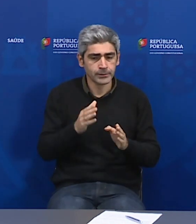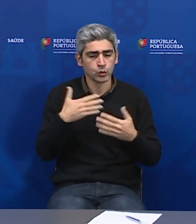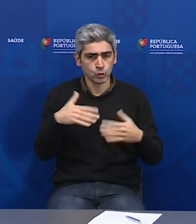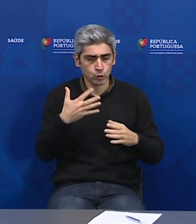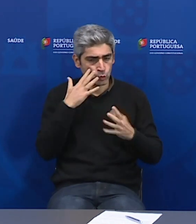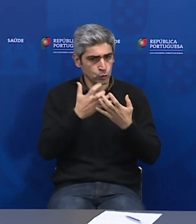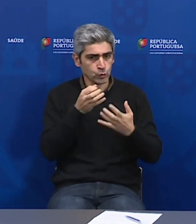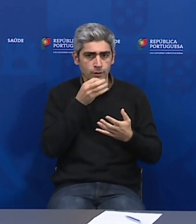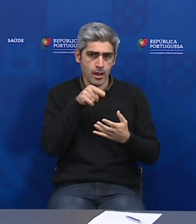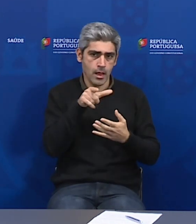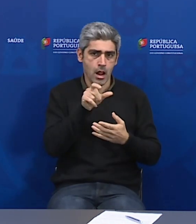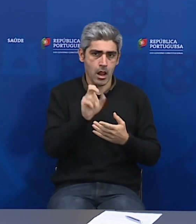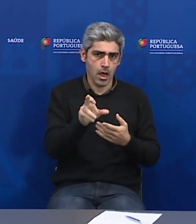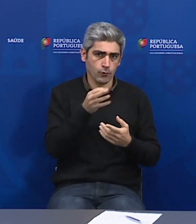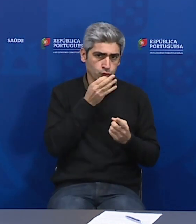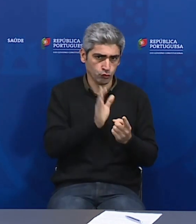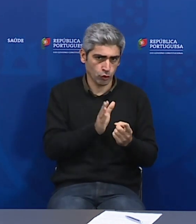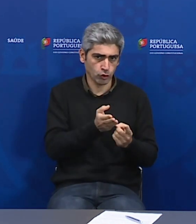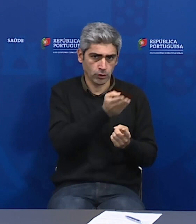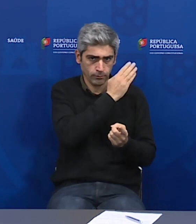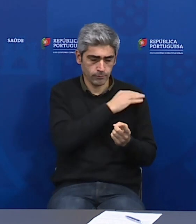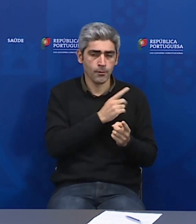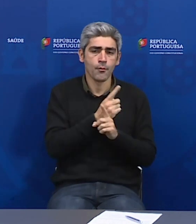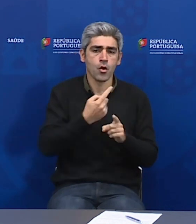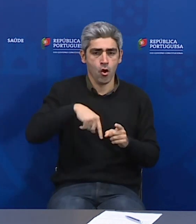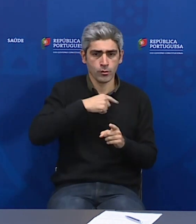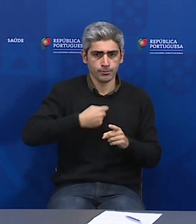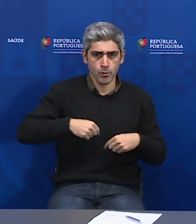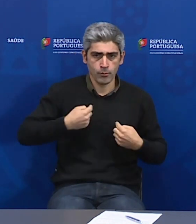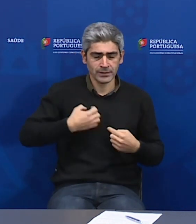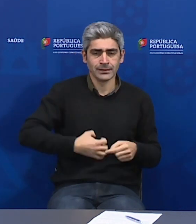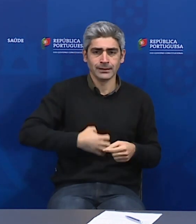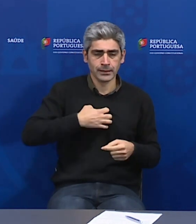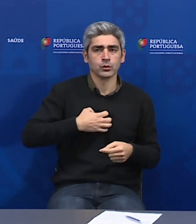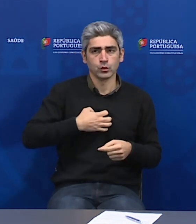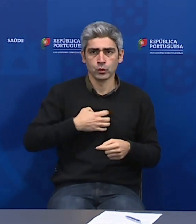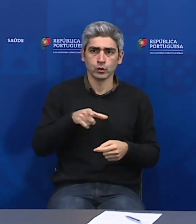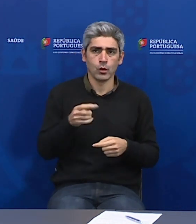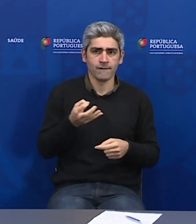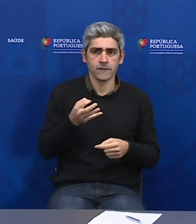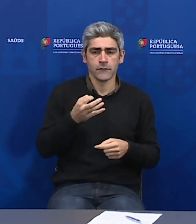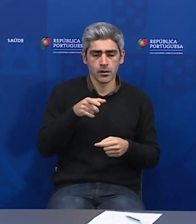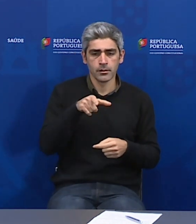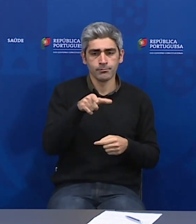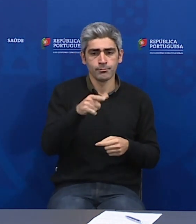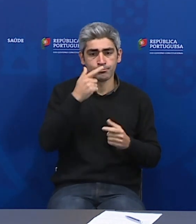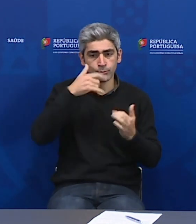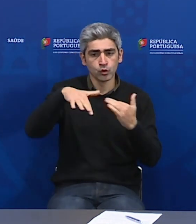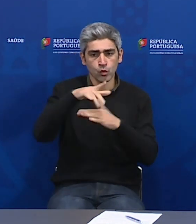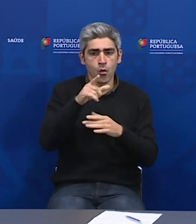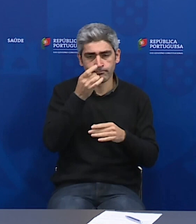viamência foi logo a questão dos lares, porque sentimos que essa é, de facto, uma população muito